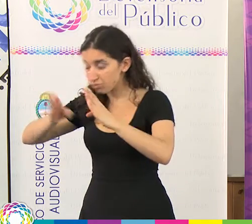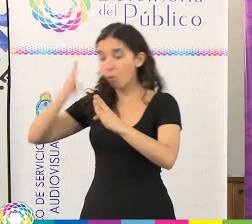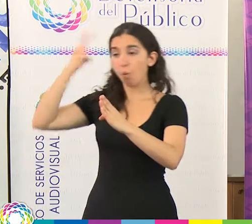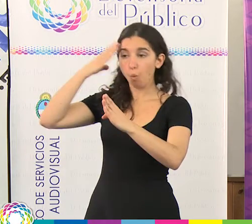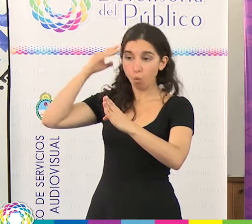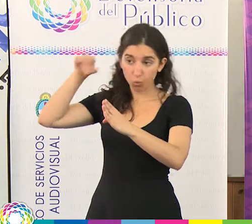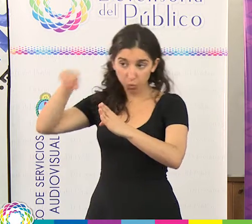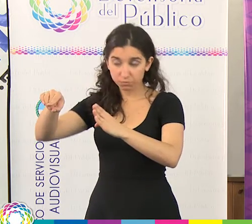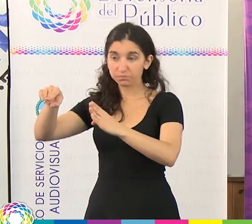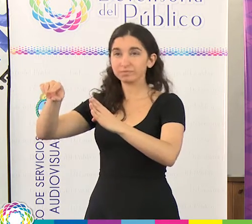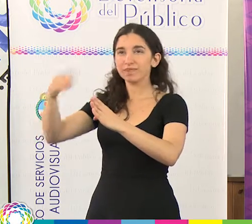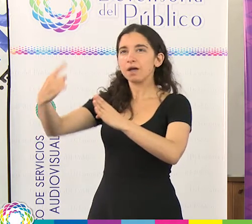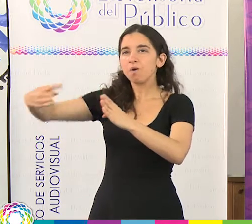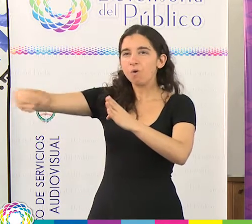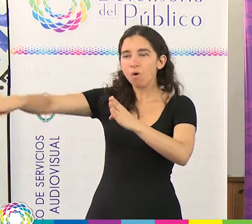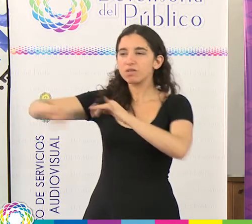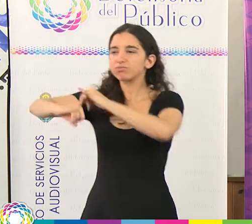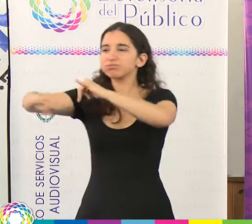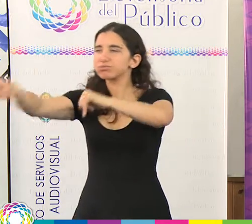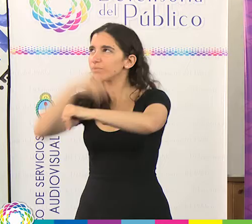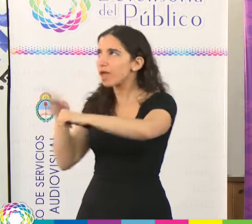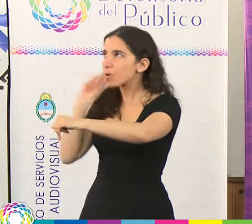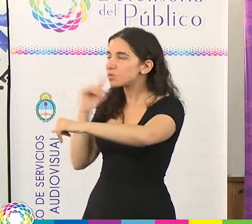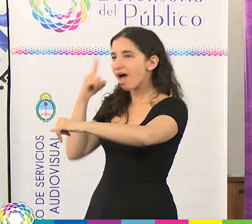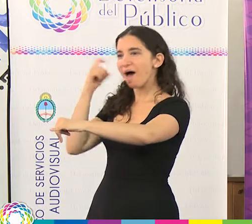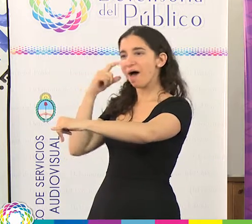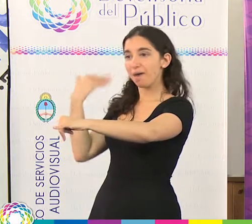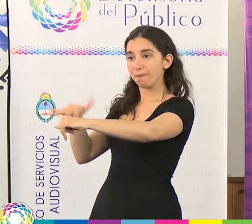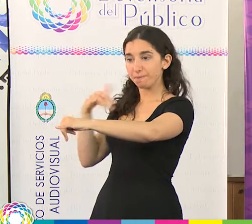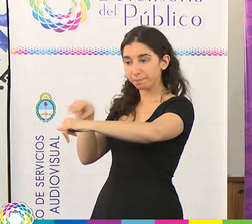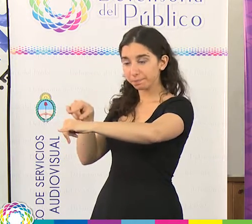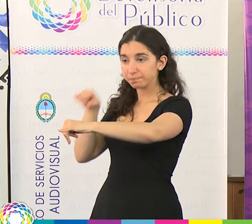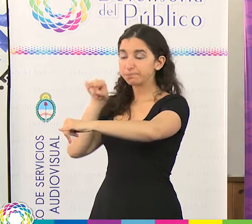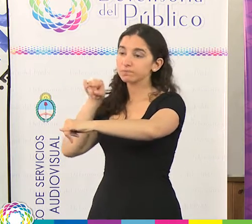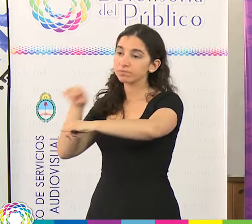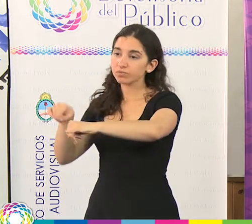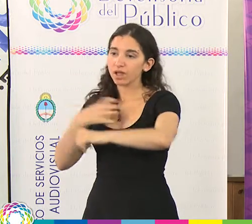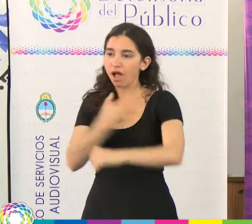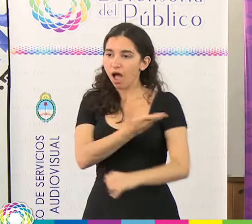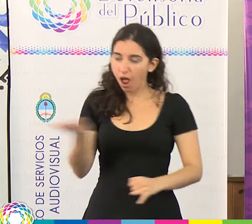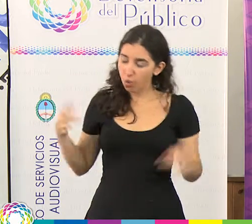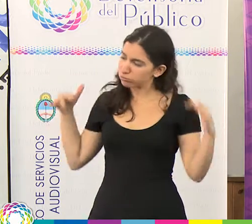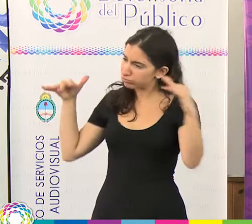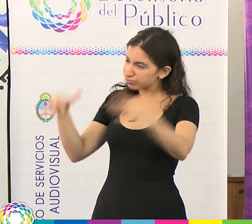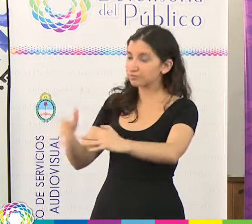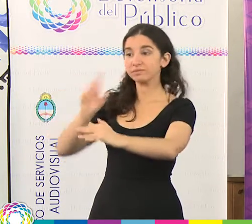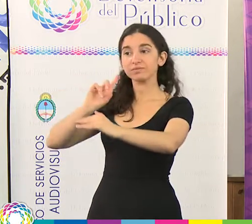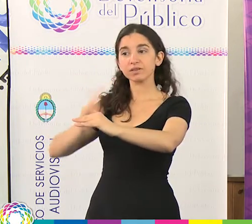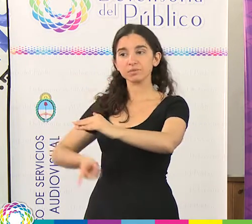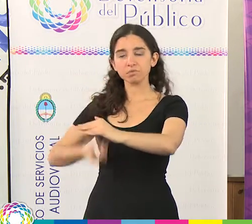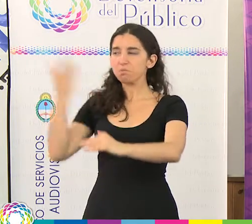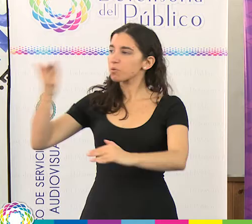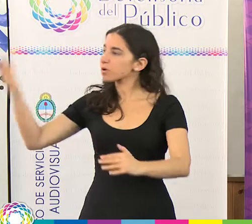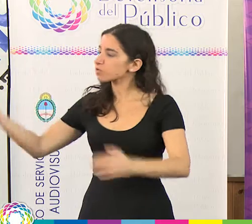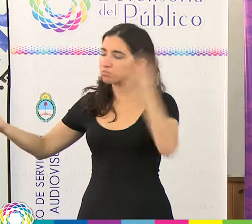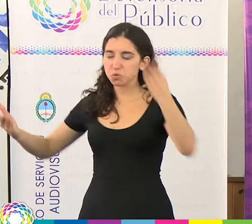y que dejen un aprendizaje y una enseñanza. No solo participamos los alumnos y alumnas, sino también otras